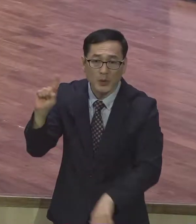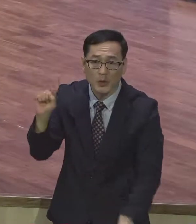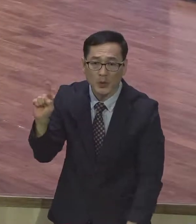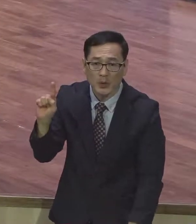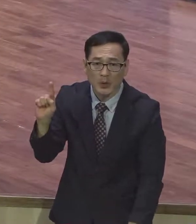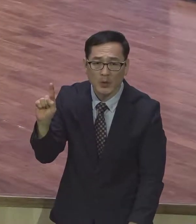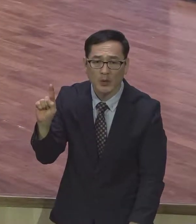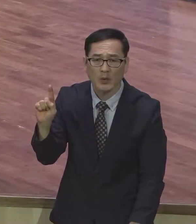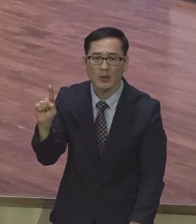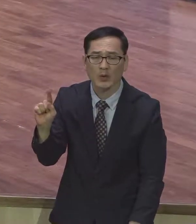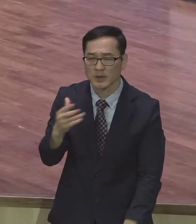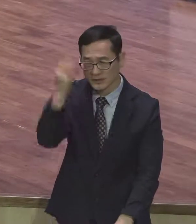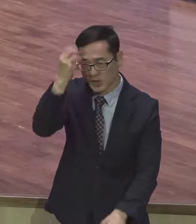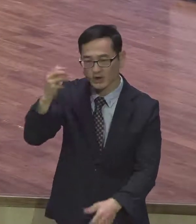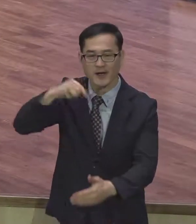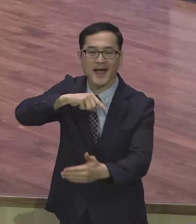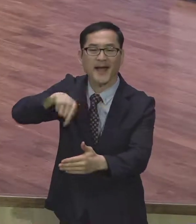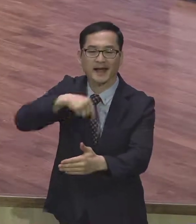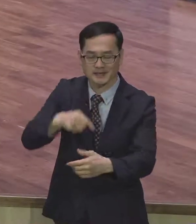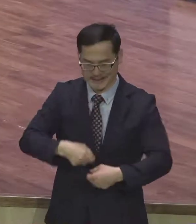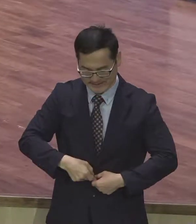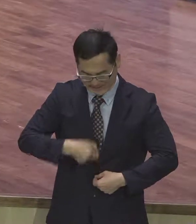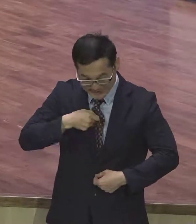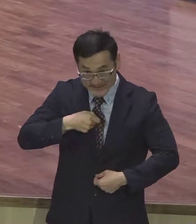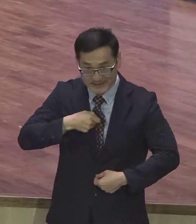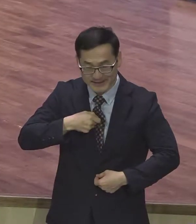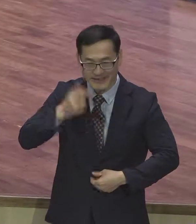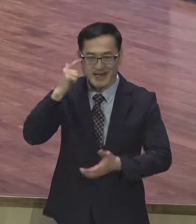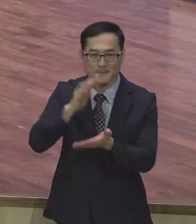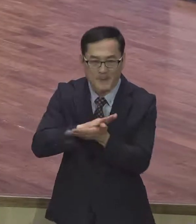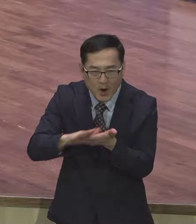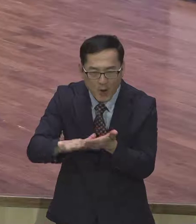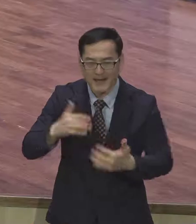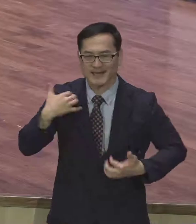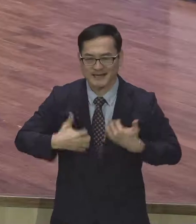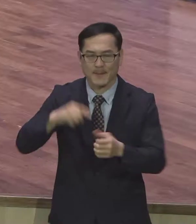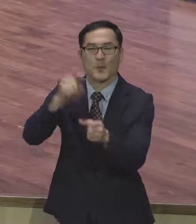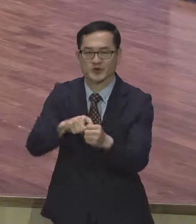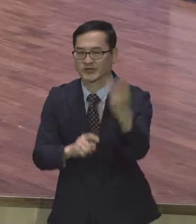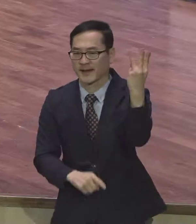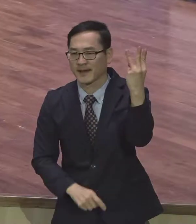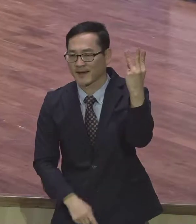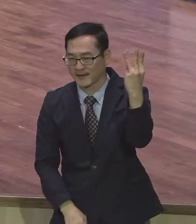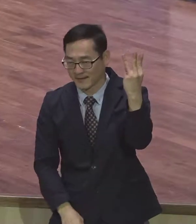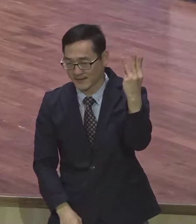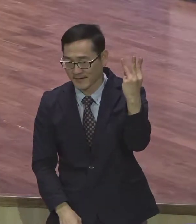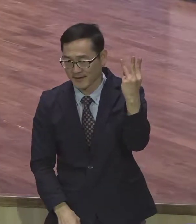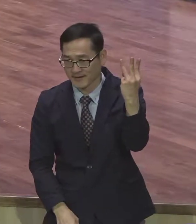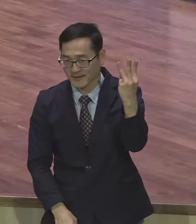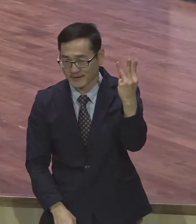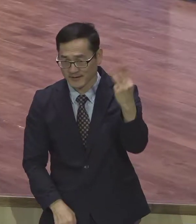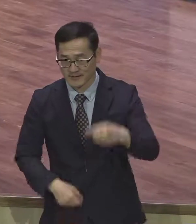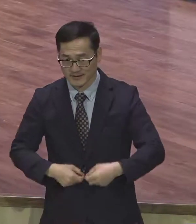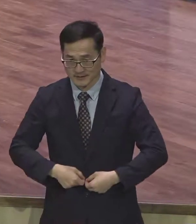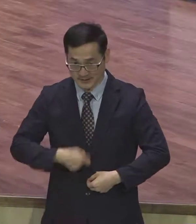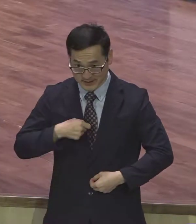성령 안에서 어이와 평강과 희락. 세 가지예요. 어이와 평강과 희락이라.